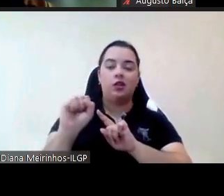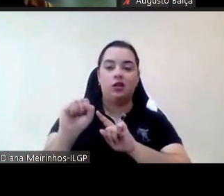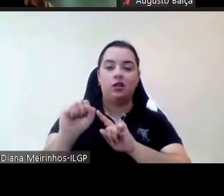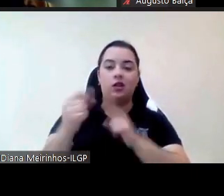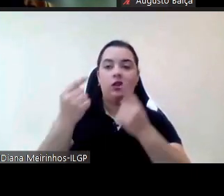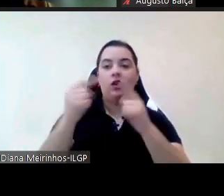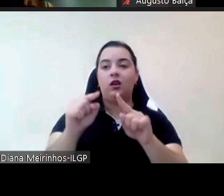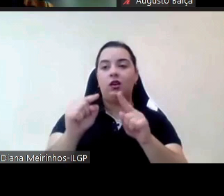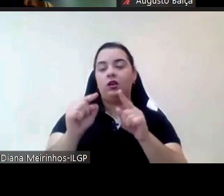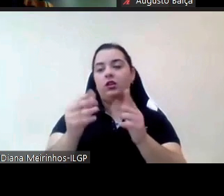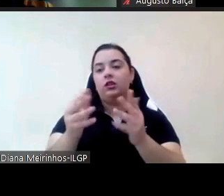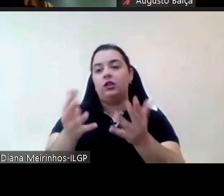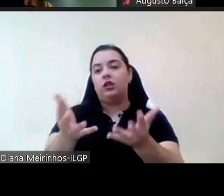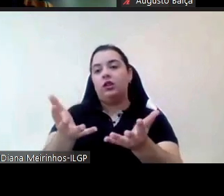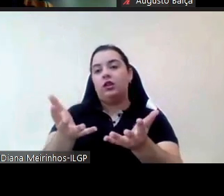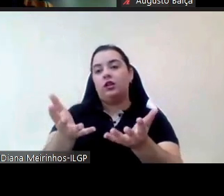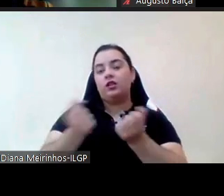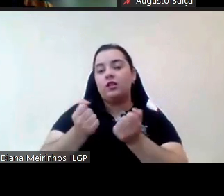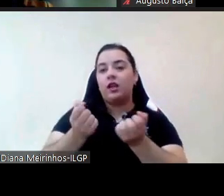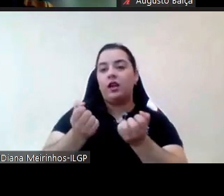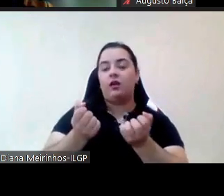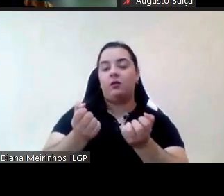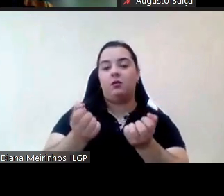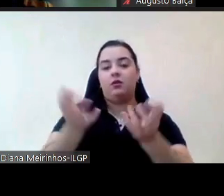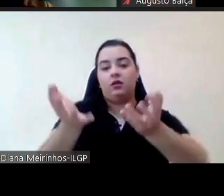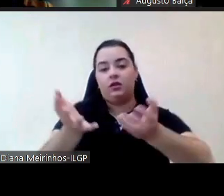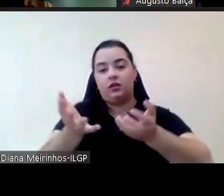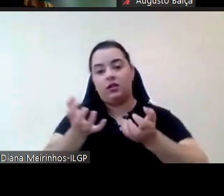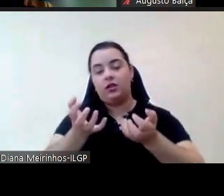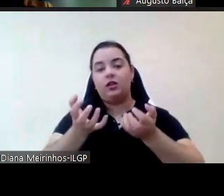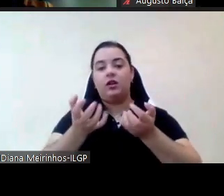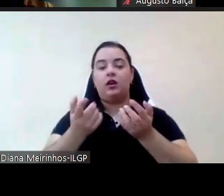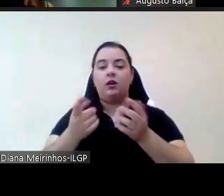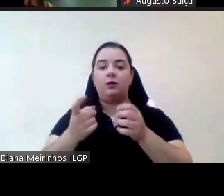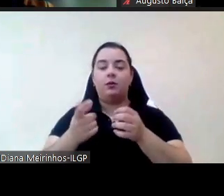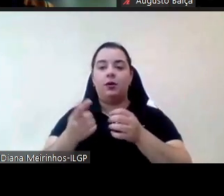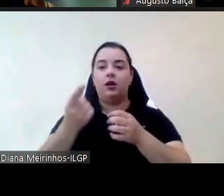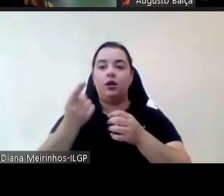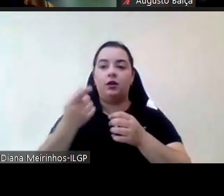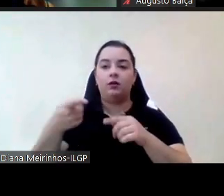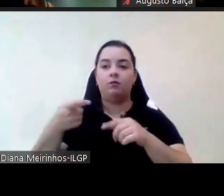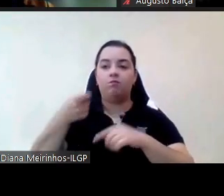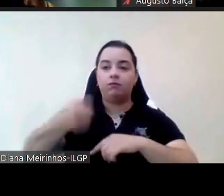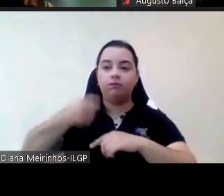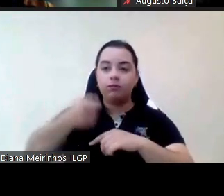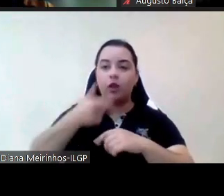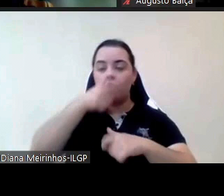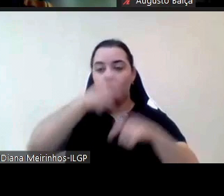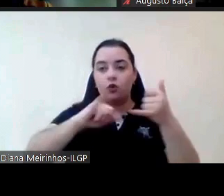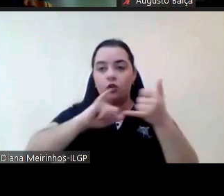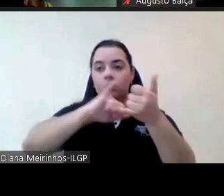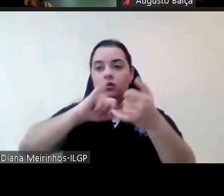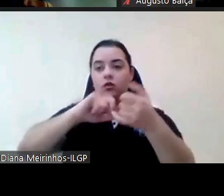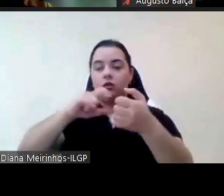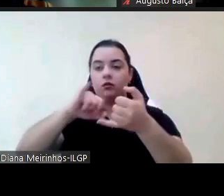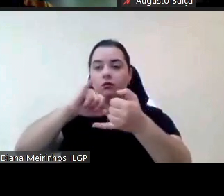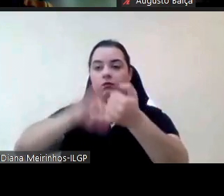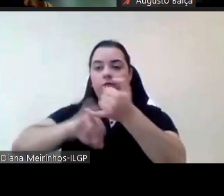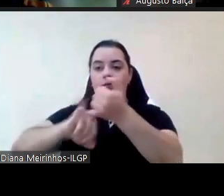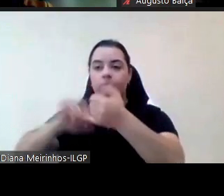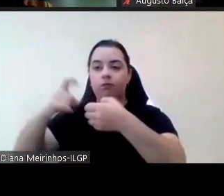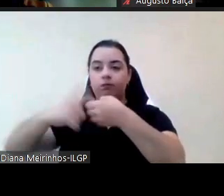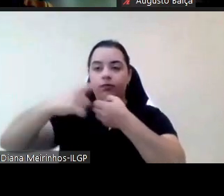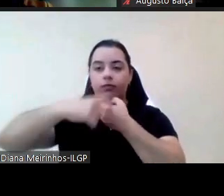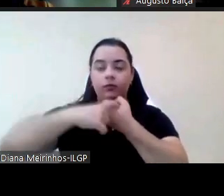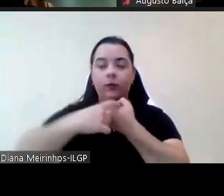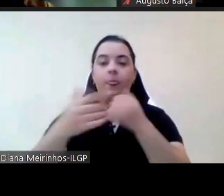as cotas dos seus associados tem participa nos nos